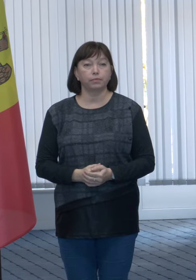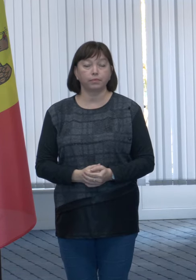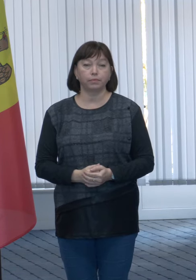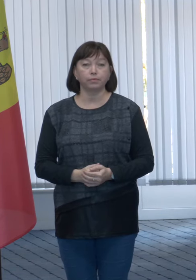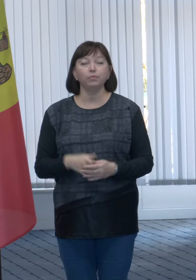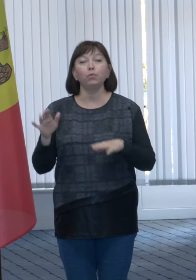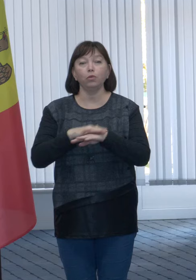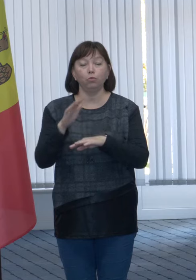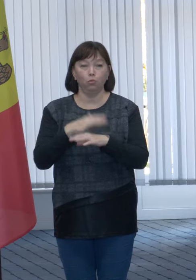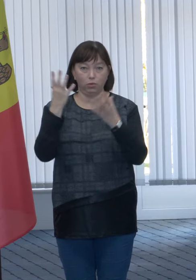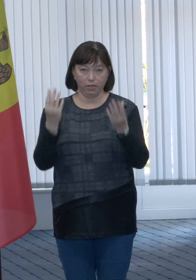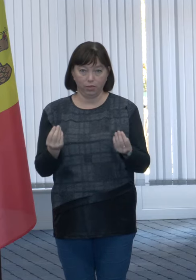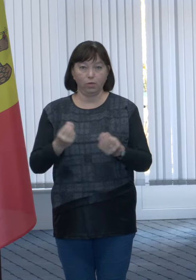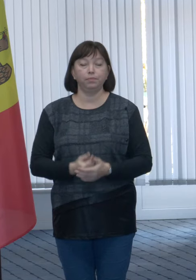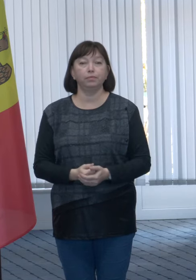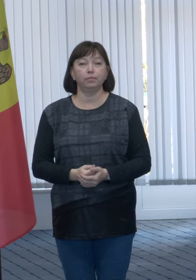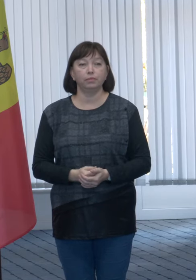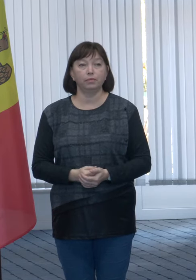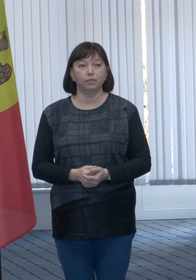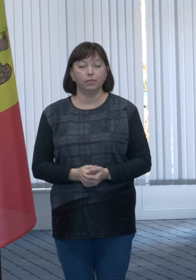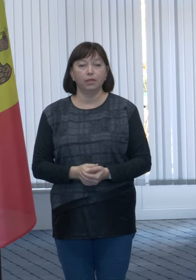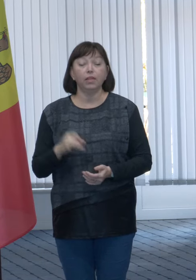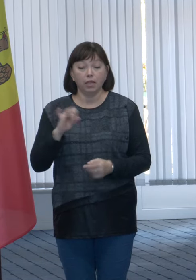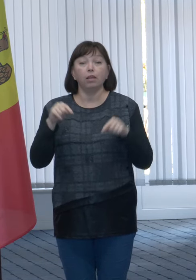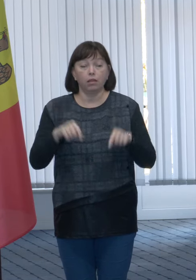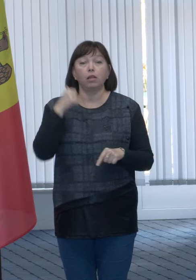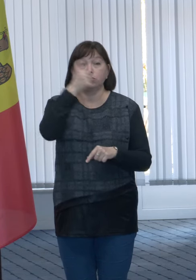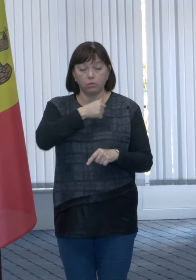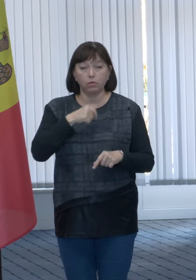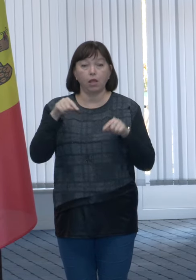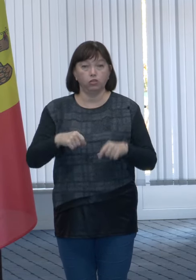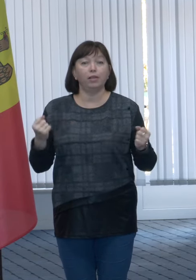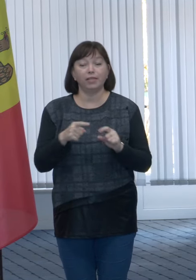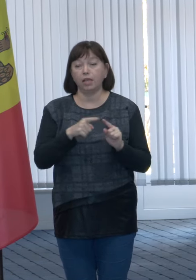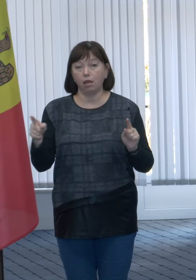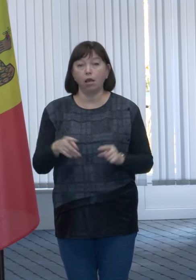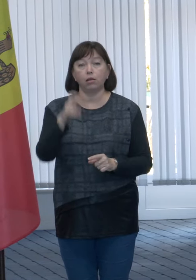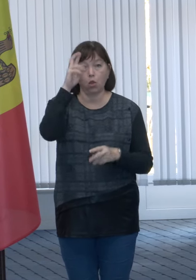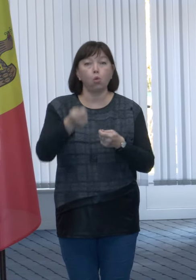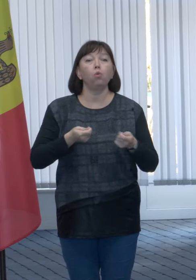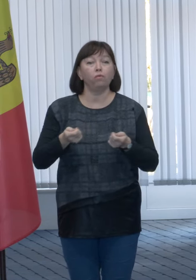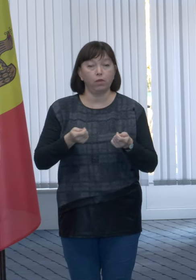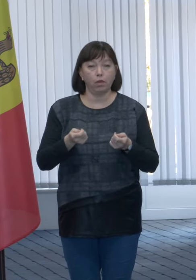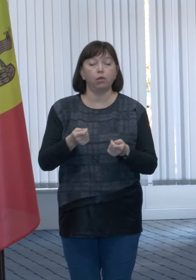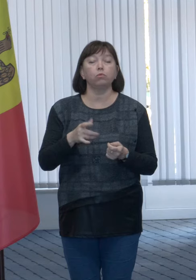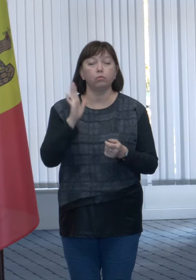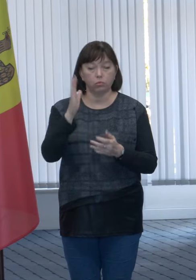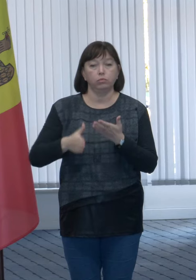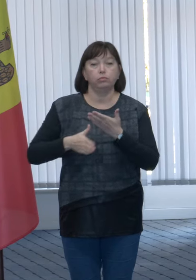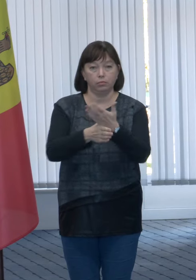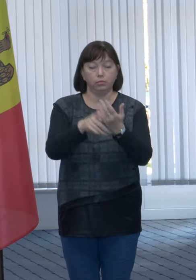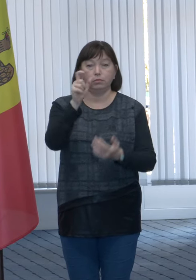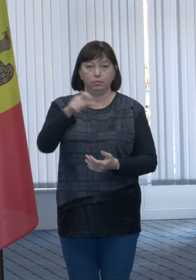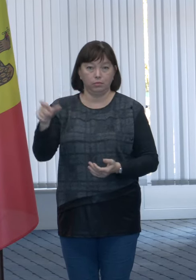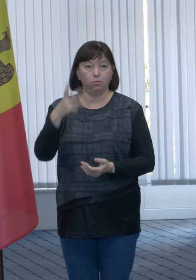Bună ziua! Și în acest an, și în această iarnă, guvernul va fi aproape de cetățenii Republicii